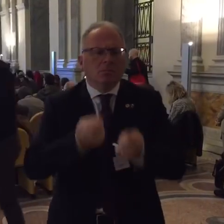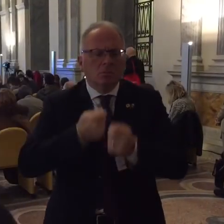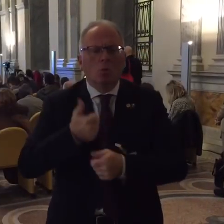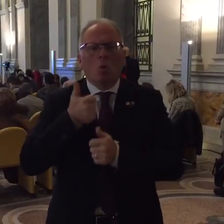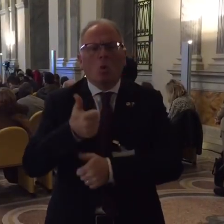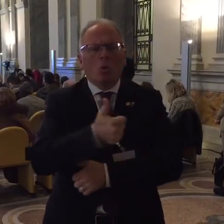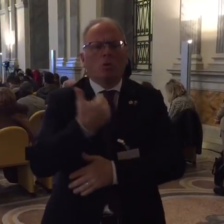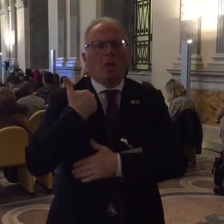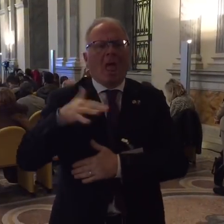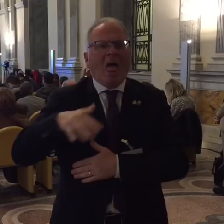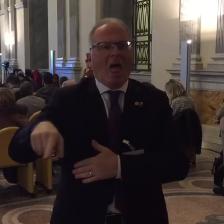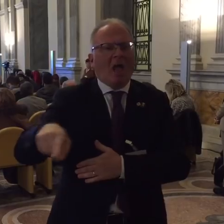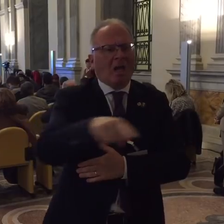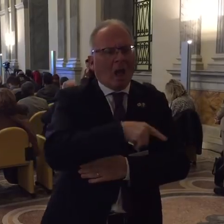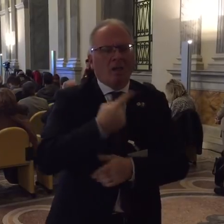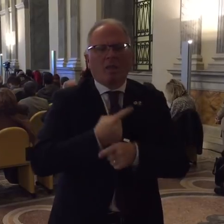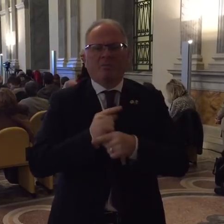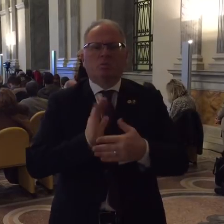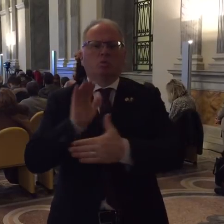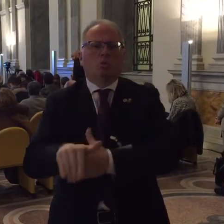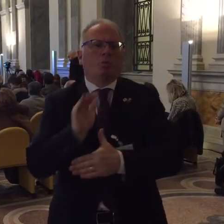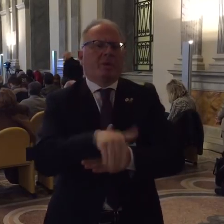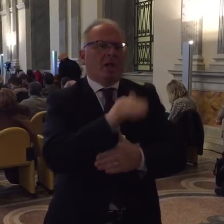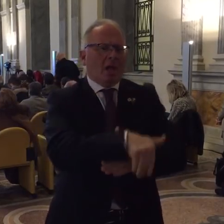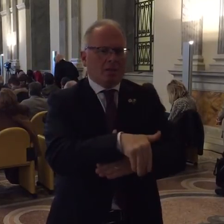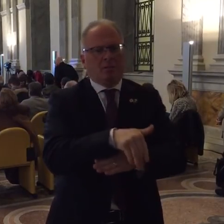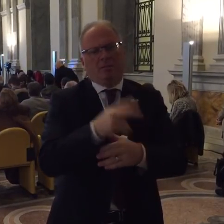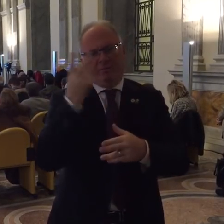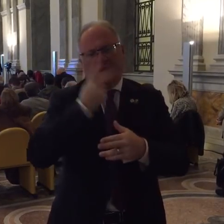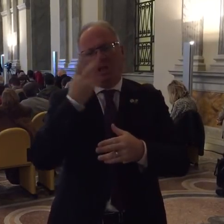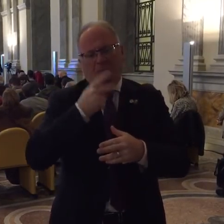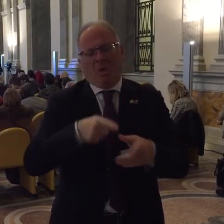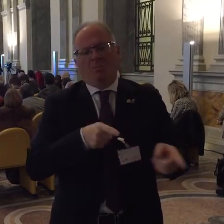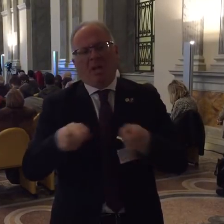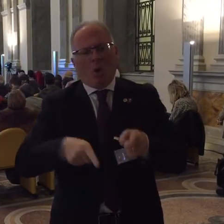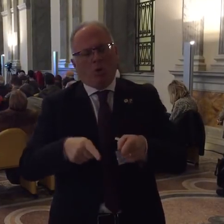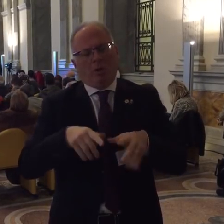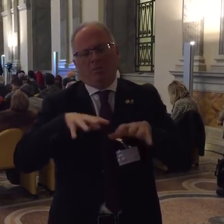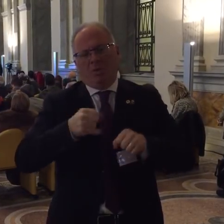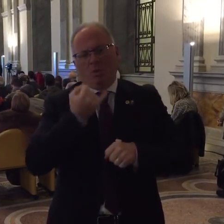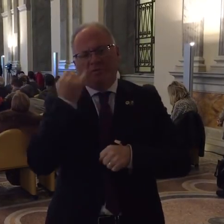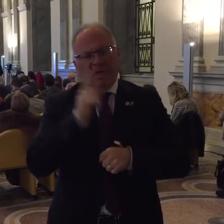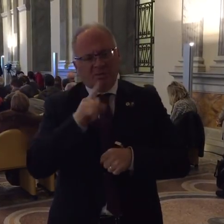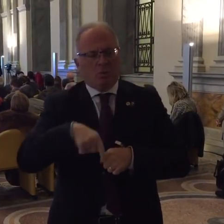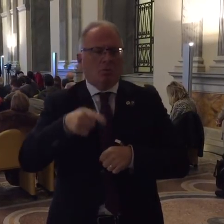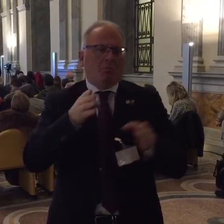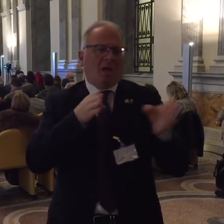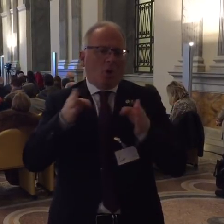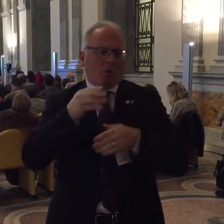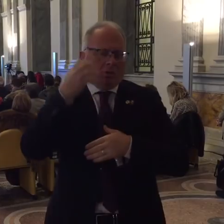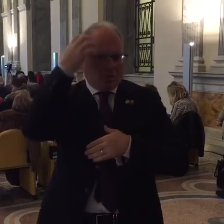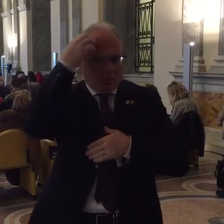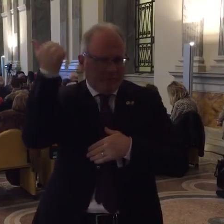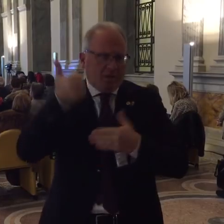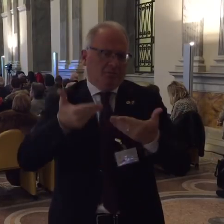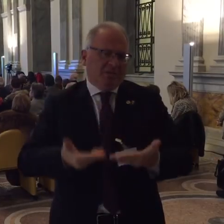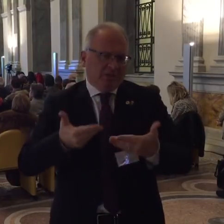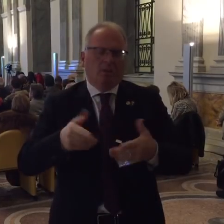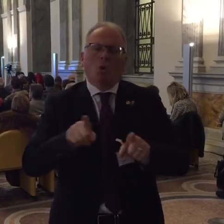fisica e culturale e quali interviene per la della cultura turistica. Questo termine ha una percezione che riguarda l'accessibilità della cultura turistica, soprattutto in mezzo alla